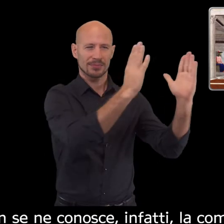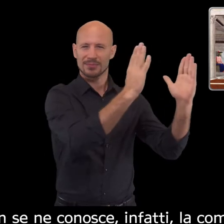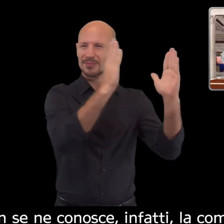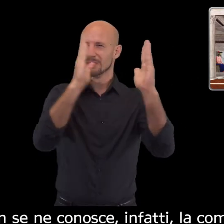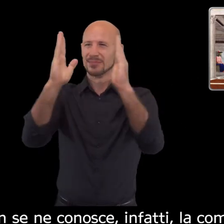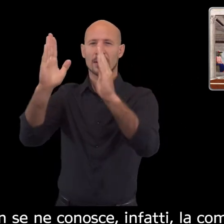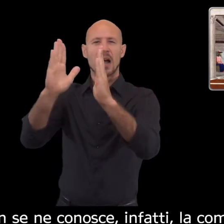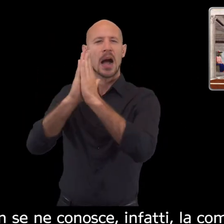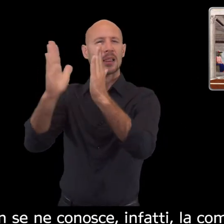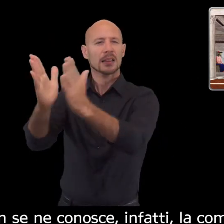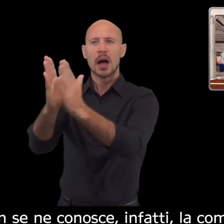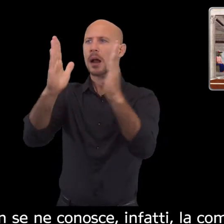la sua collocazione originaria,